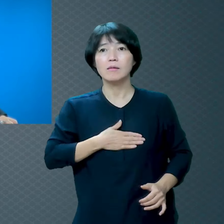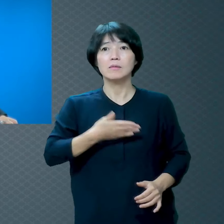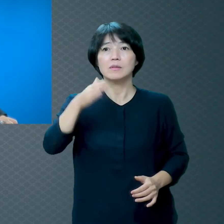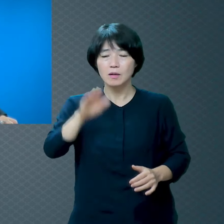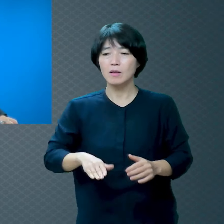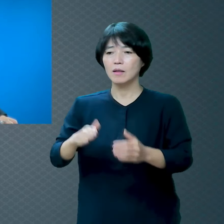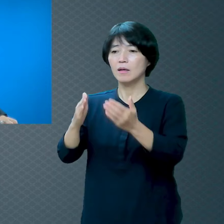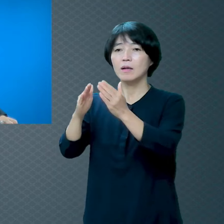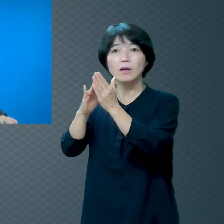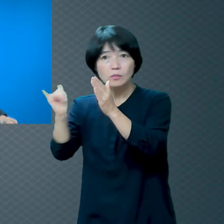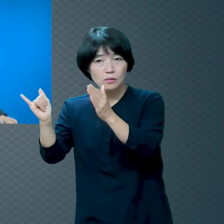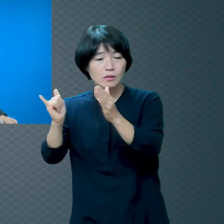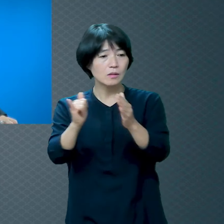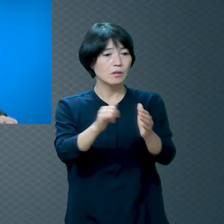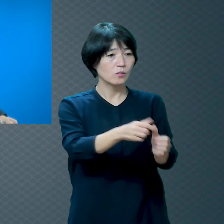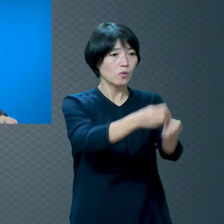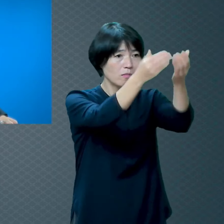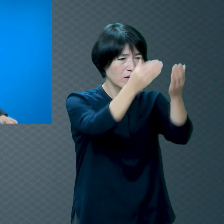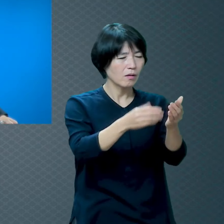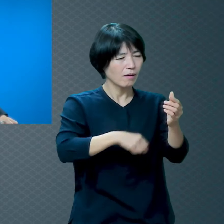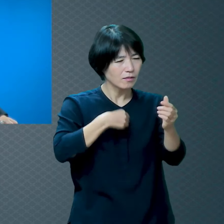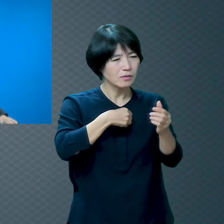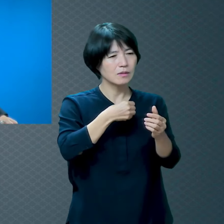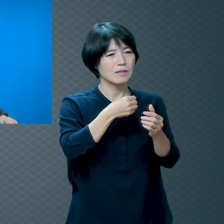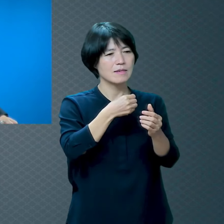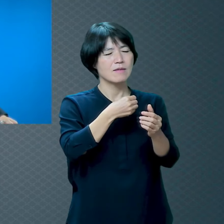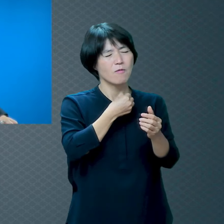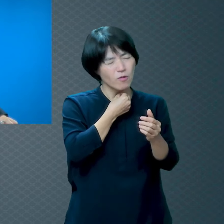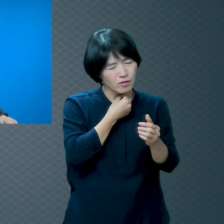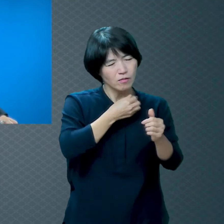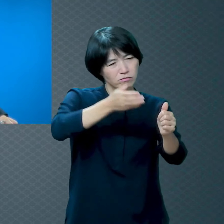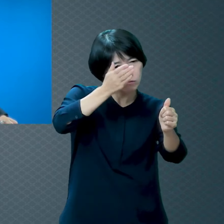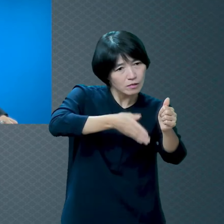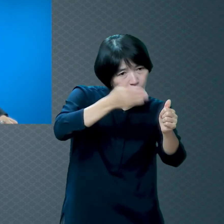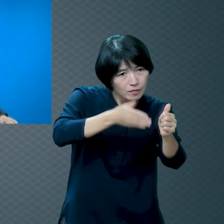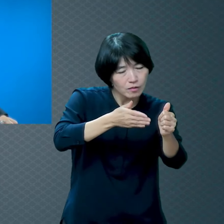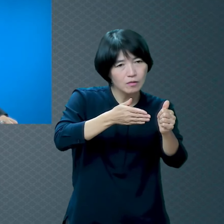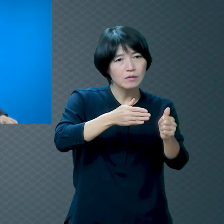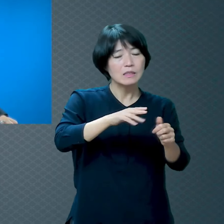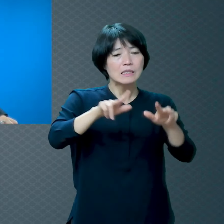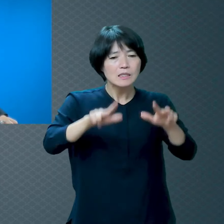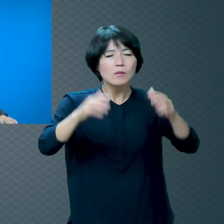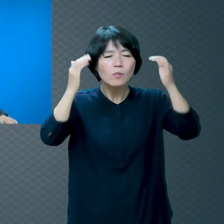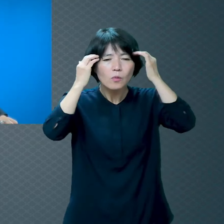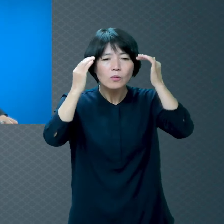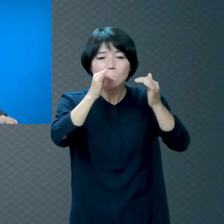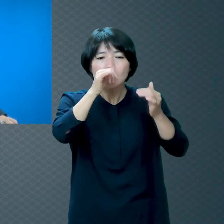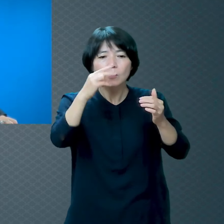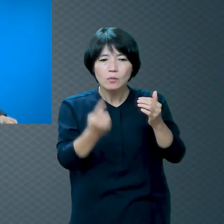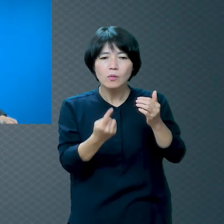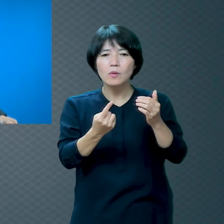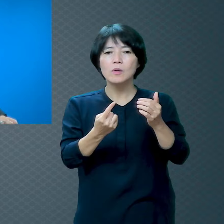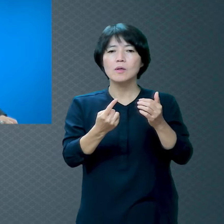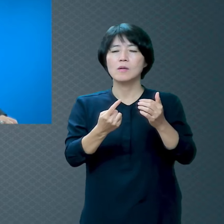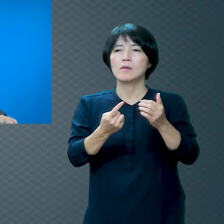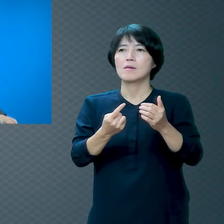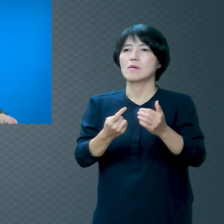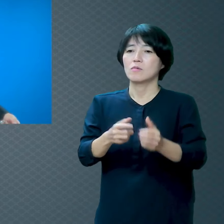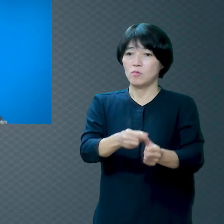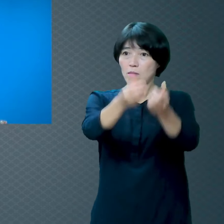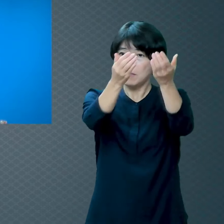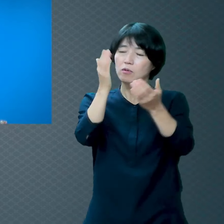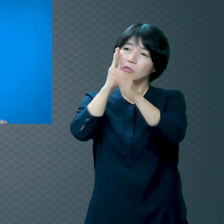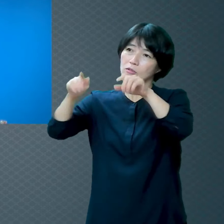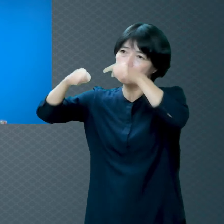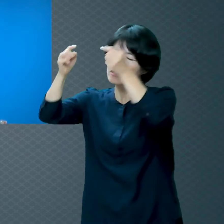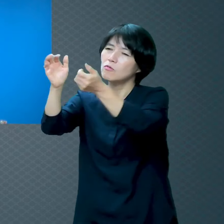비록 이 세상에서는 어렵더라도 천국 가서 위로 받자고 천국에서 위로 받자고 천국에서